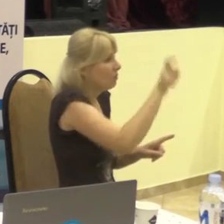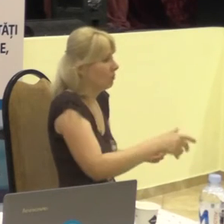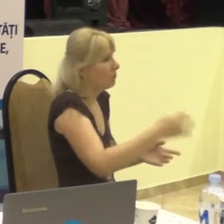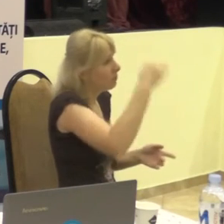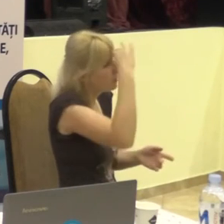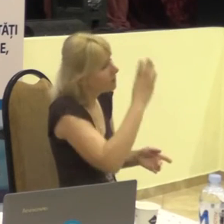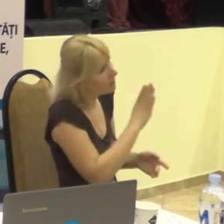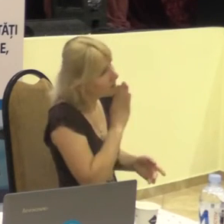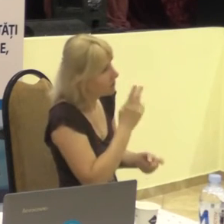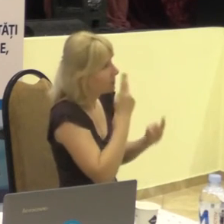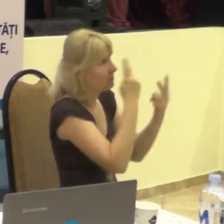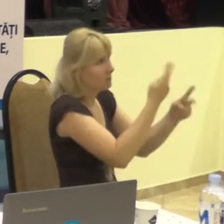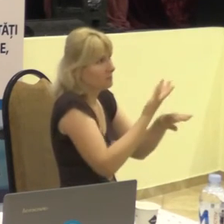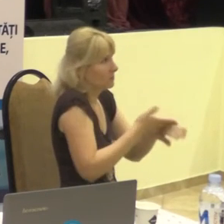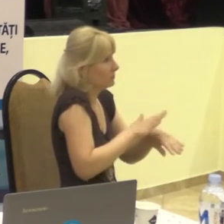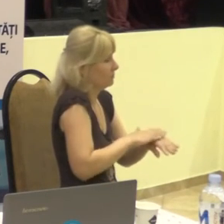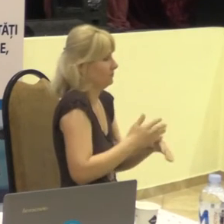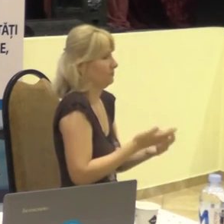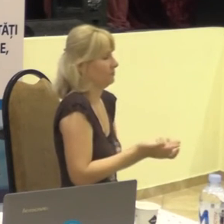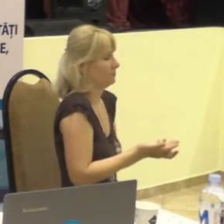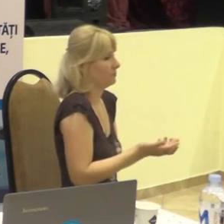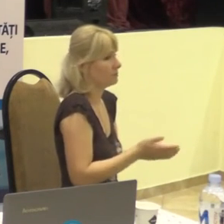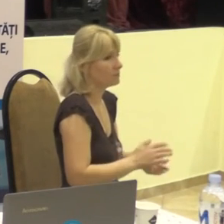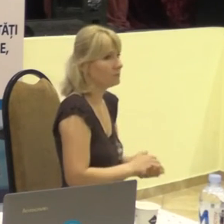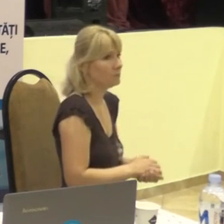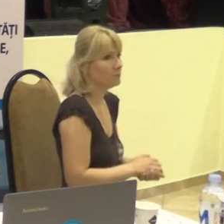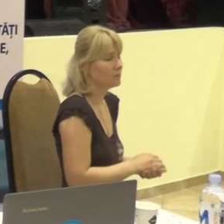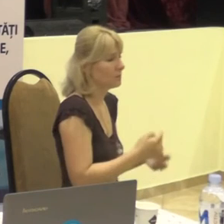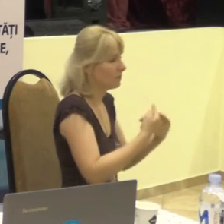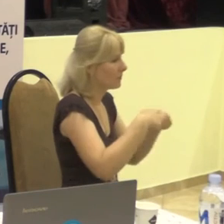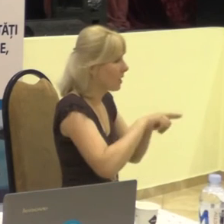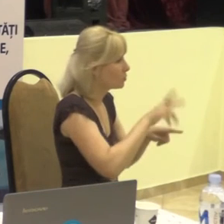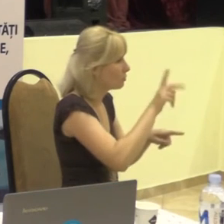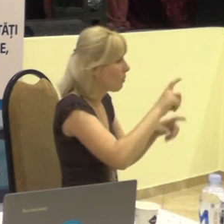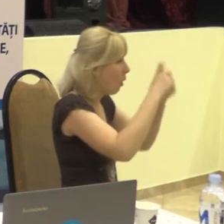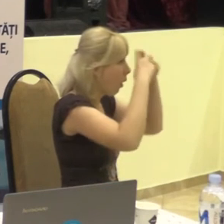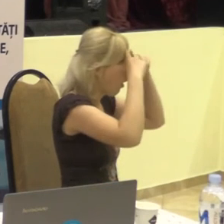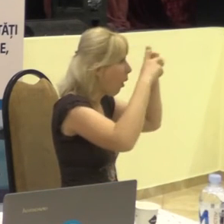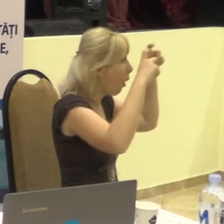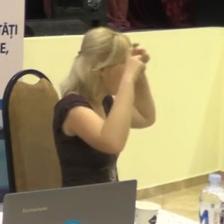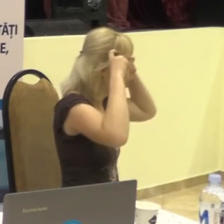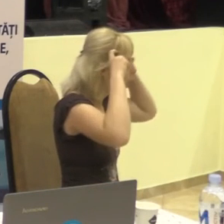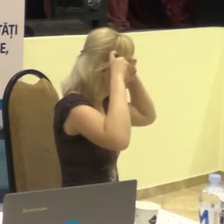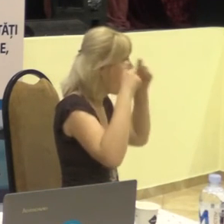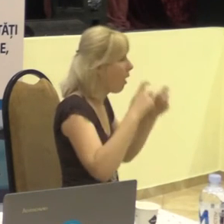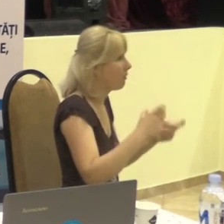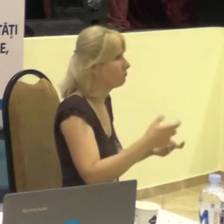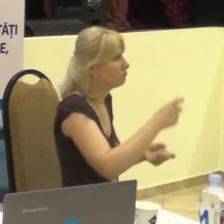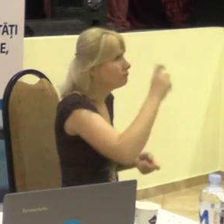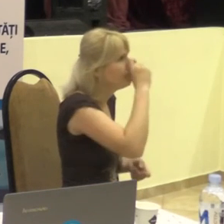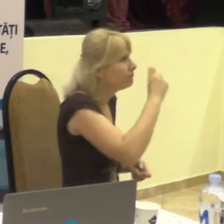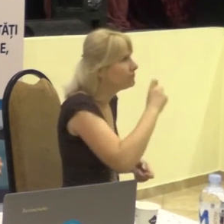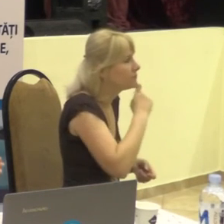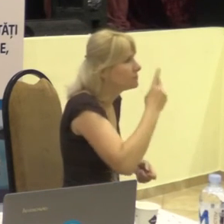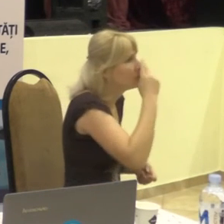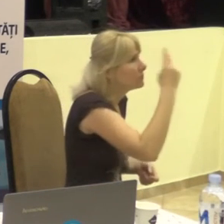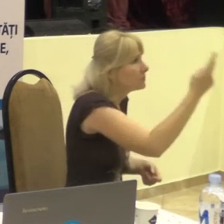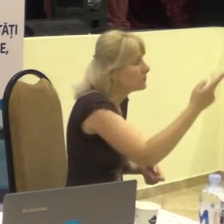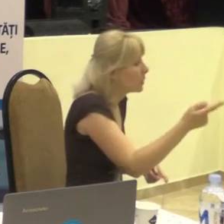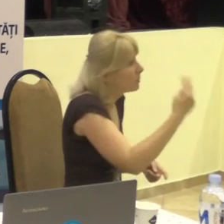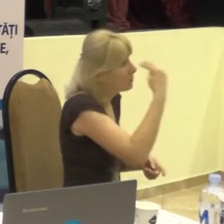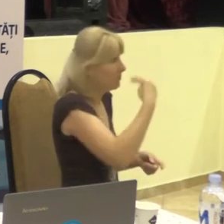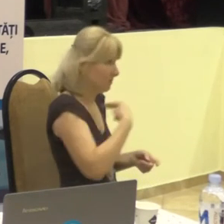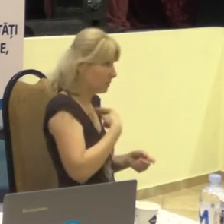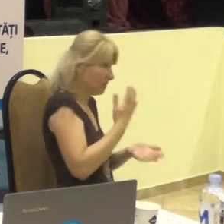bărbat ori femeie. Având niște ochelari mari, tu nu puteai înțelege el te vede pe